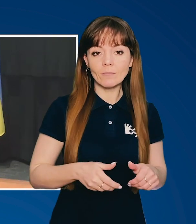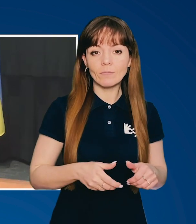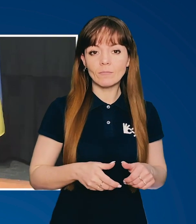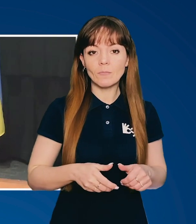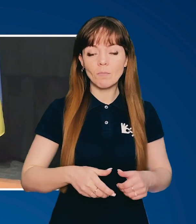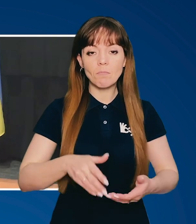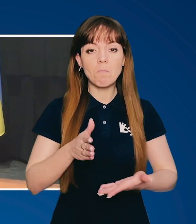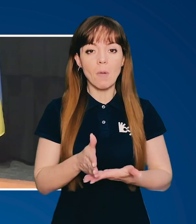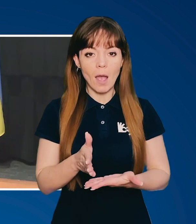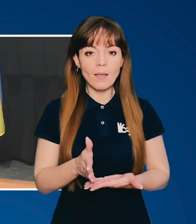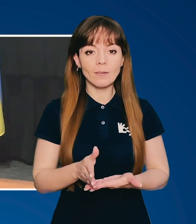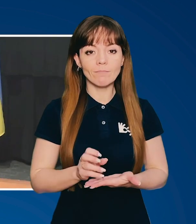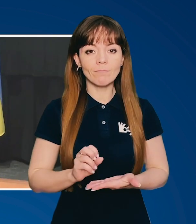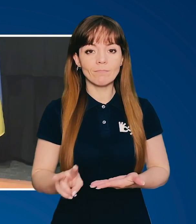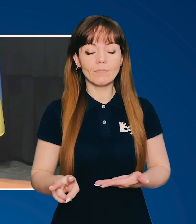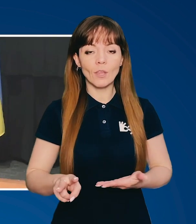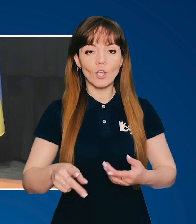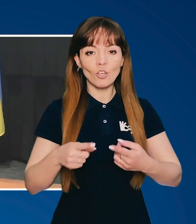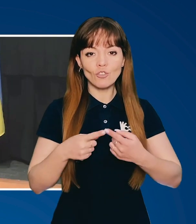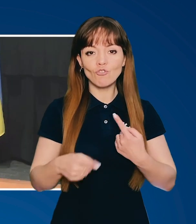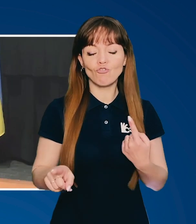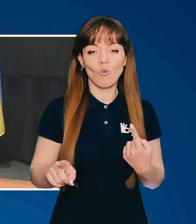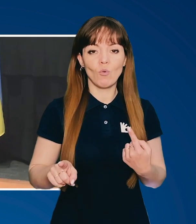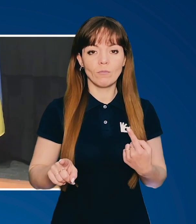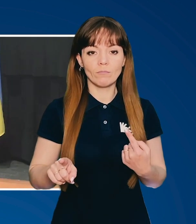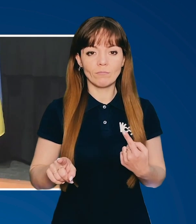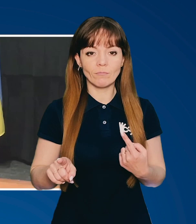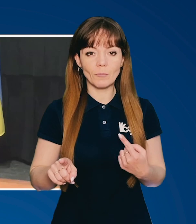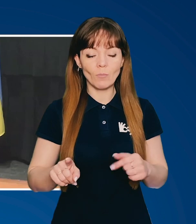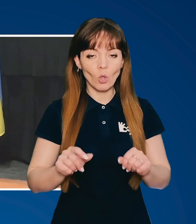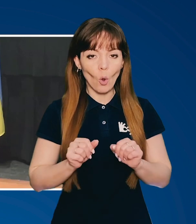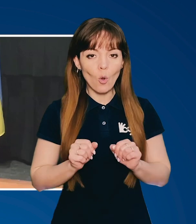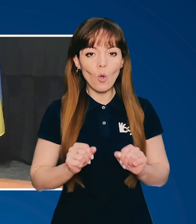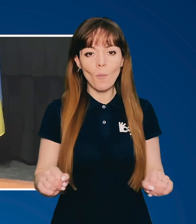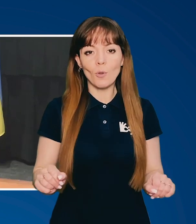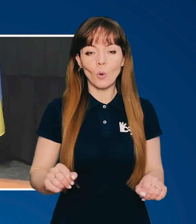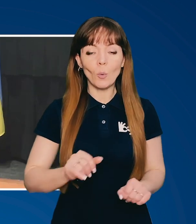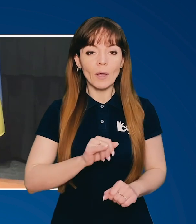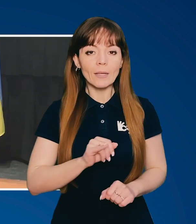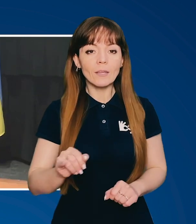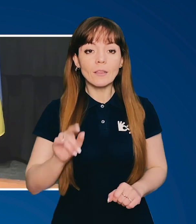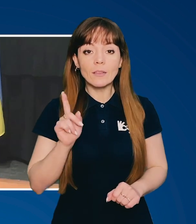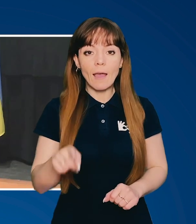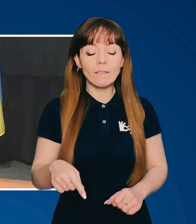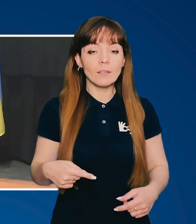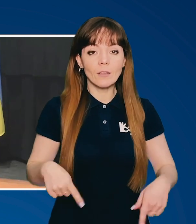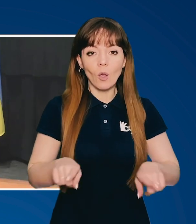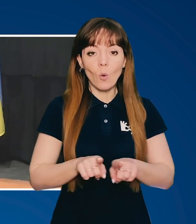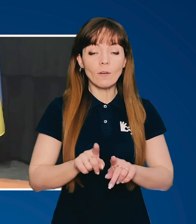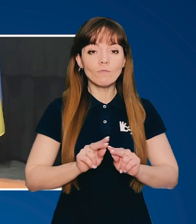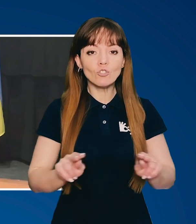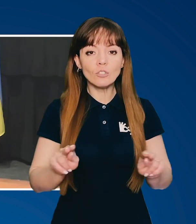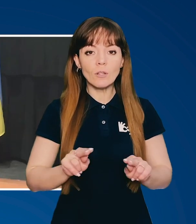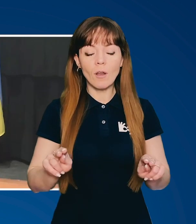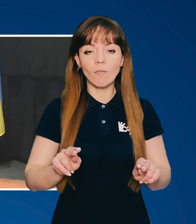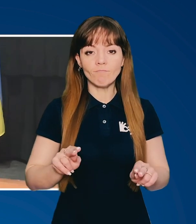мають іншого хороброго і навіть такого вчителя